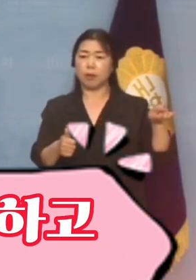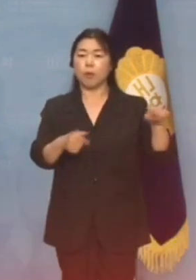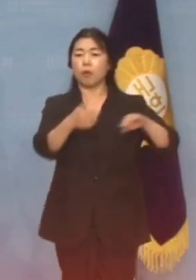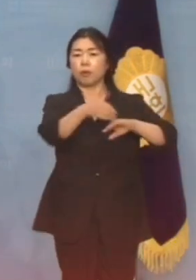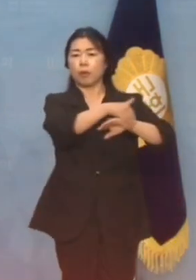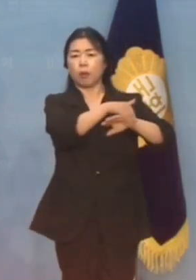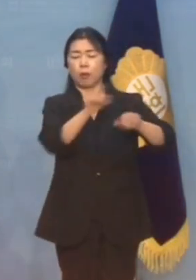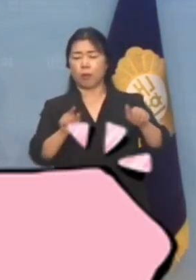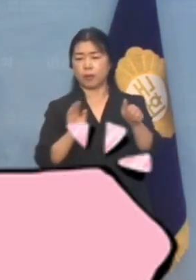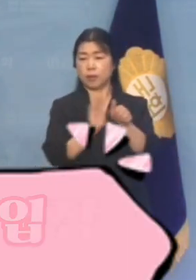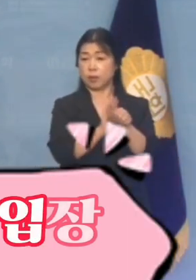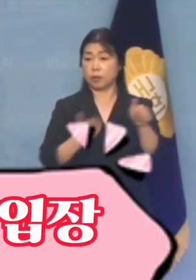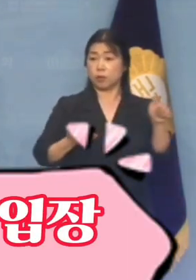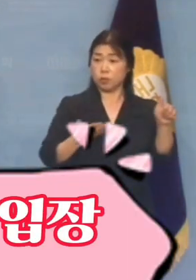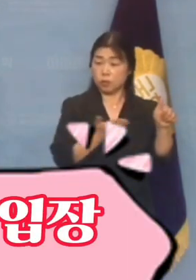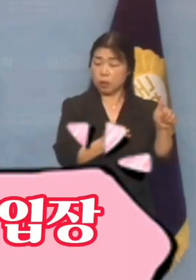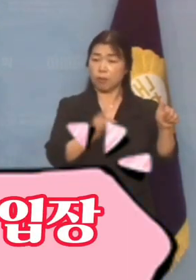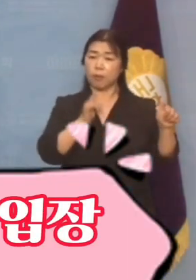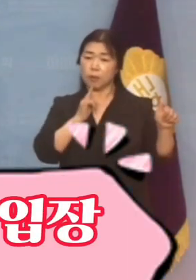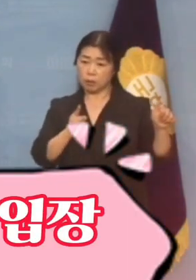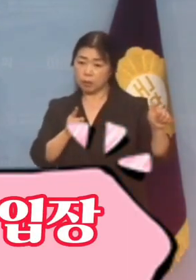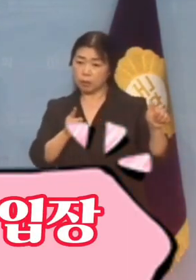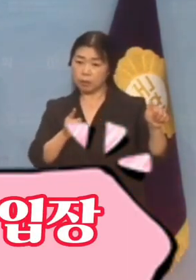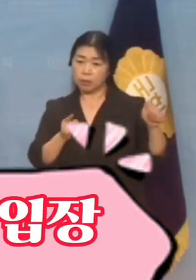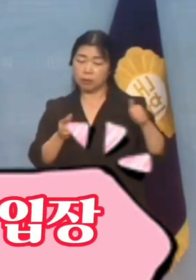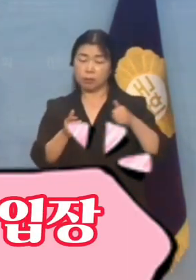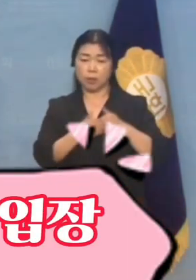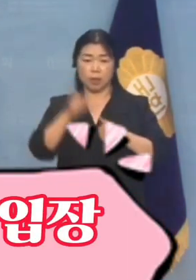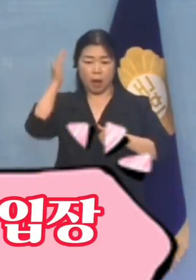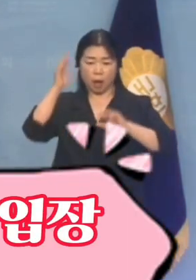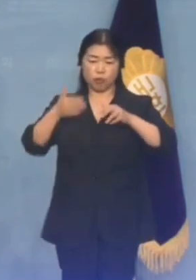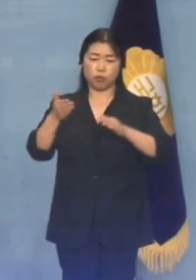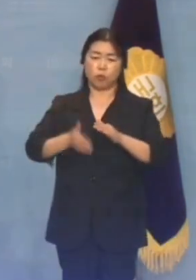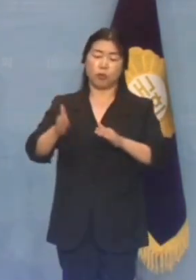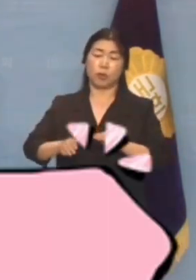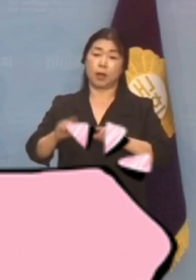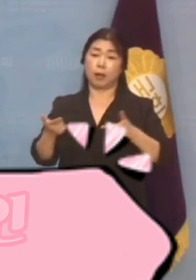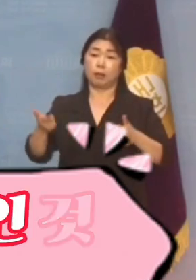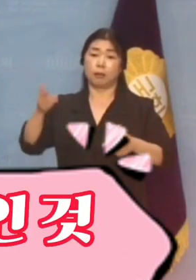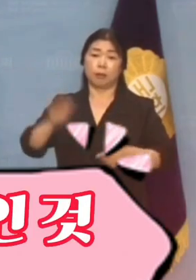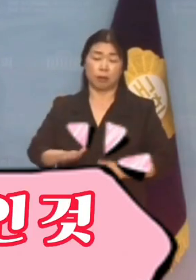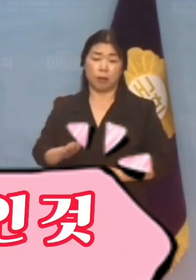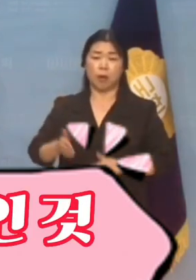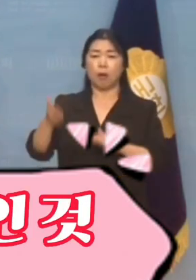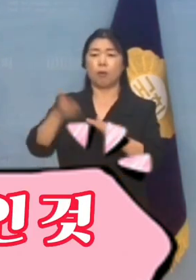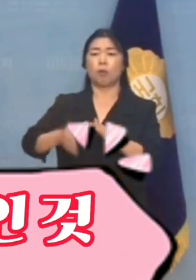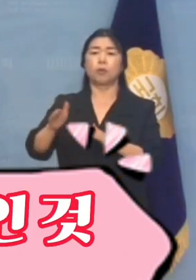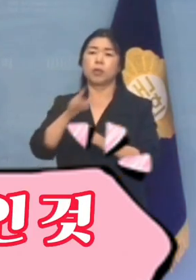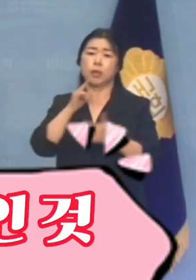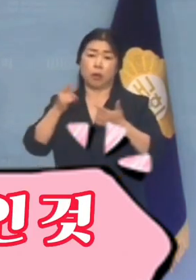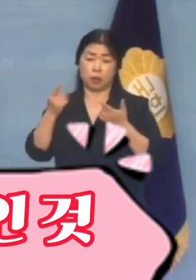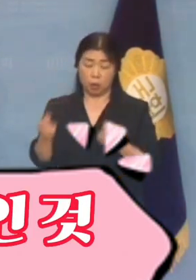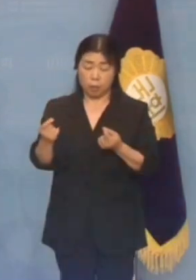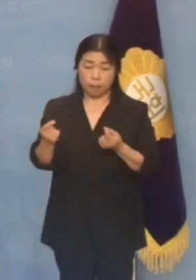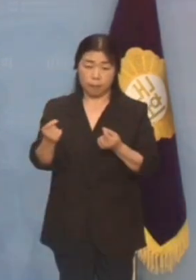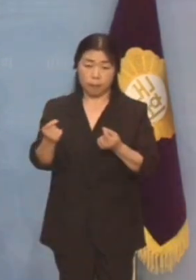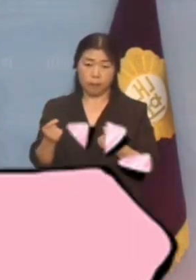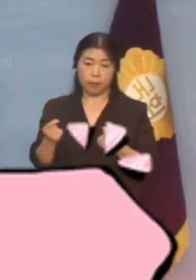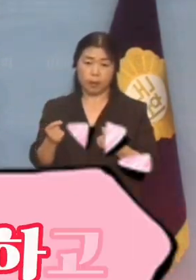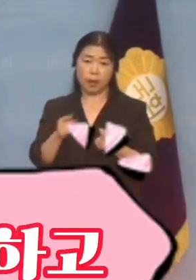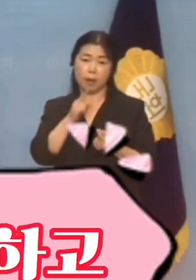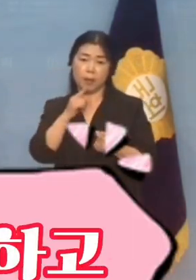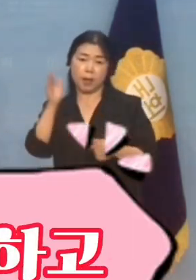있다는 등 대한민국의 공식 입장도 아닌 것을 마치 공식 입장인 것처럼